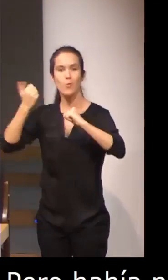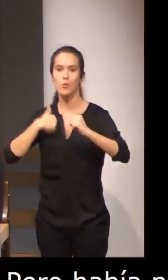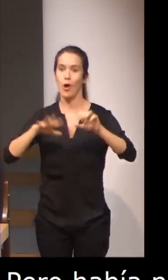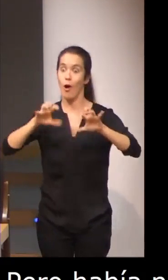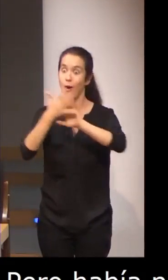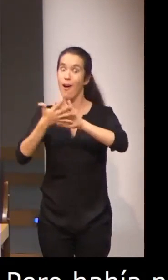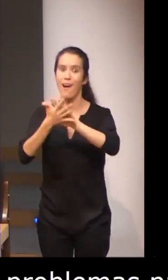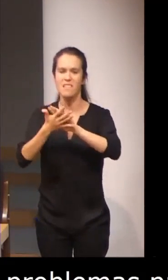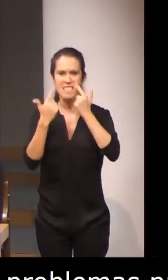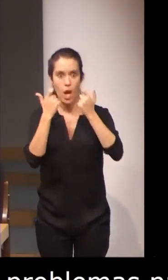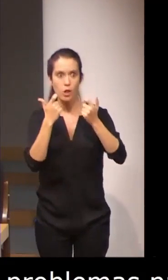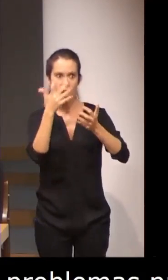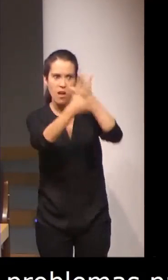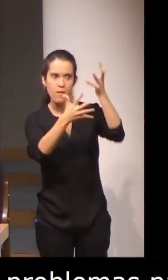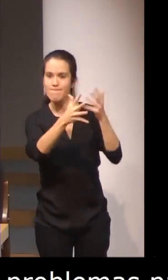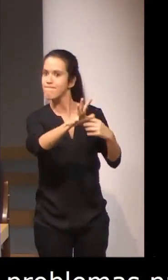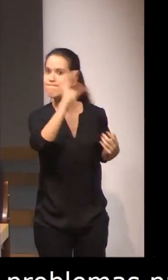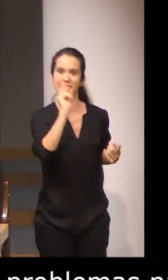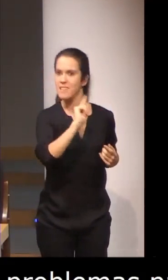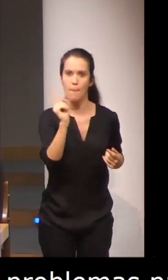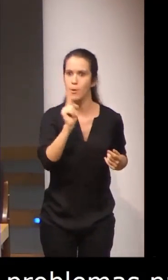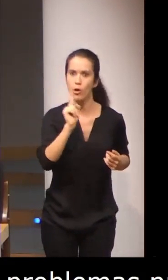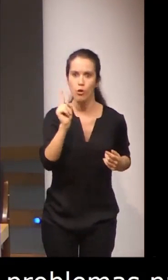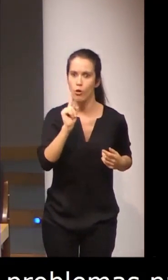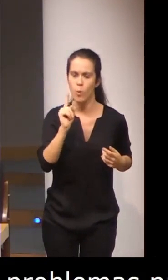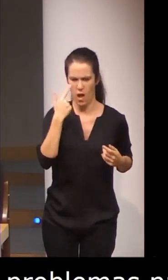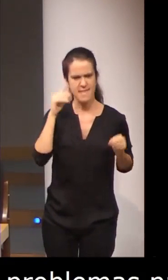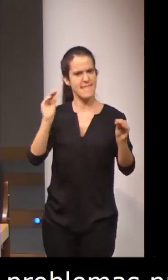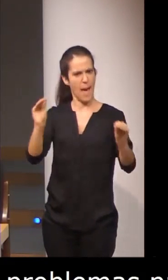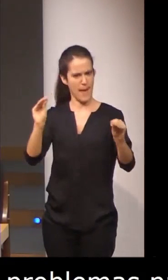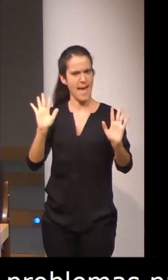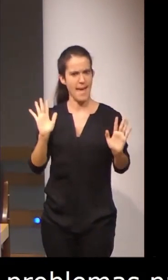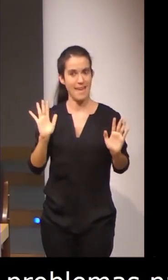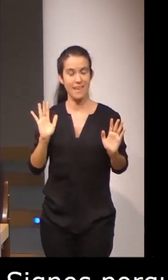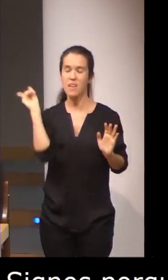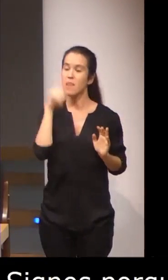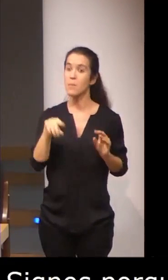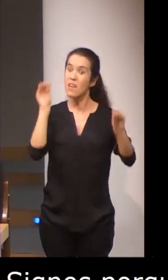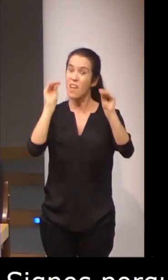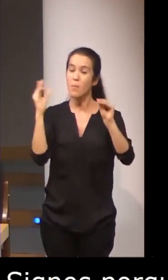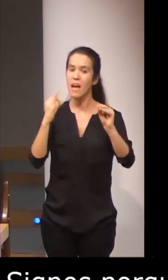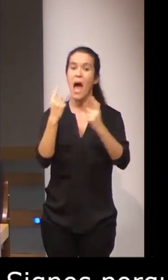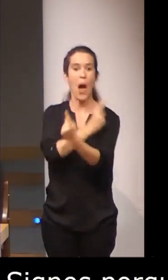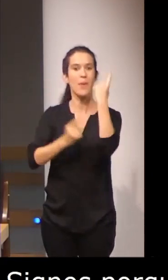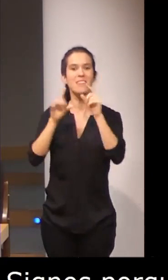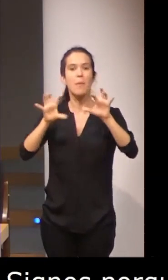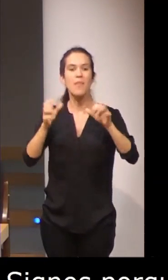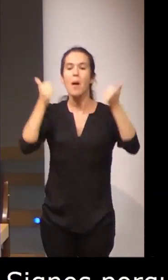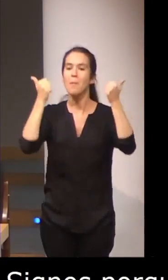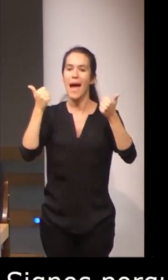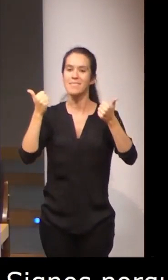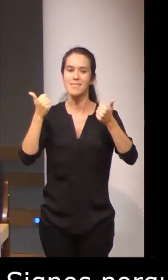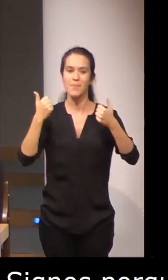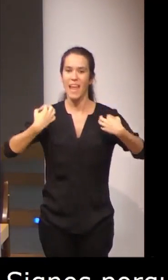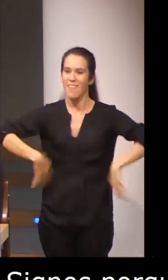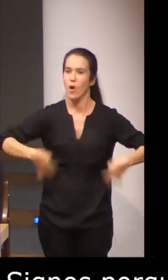Eso nos llamó la atención y también nos llamó la atención que muchas veces el aprendizaje se realizaba en contextos informales y no